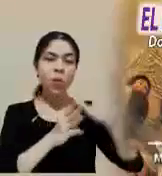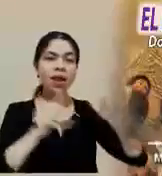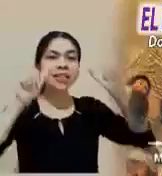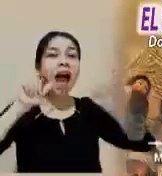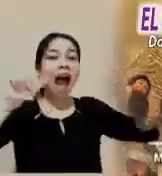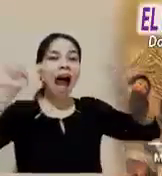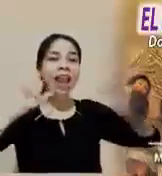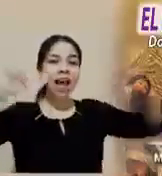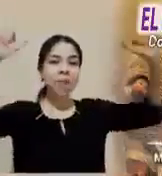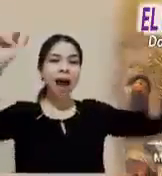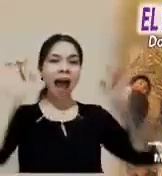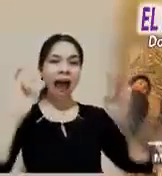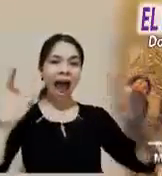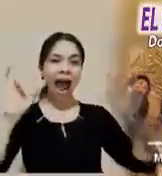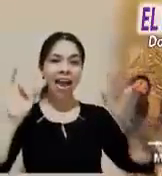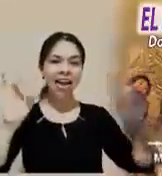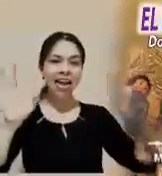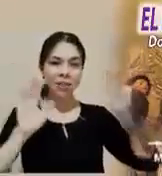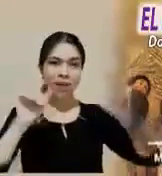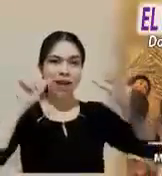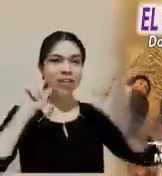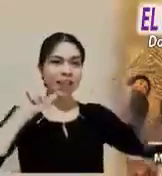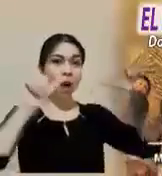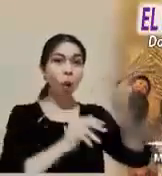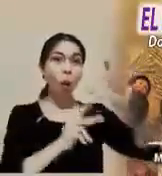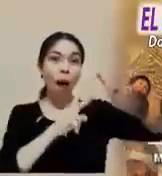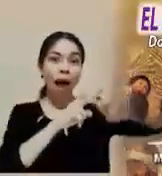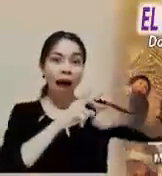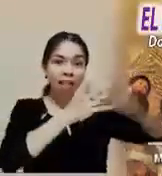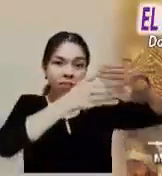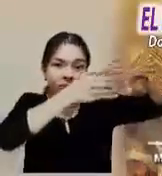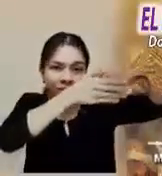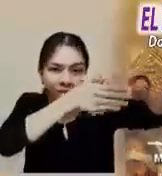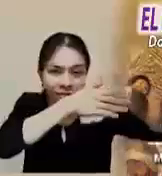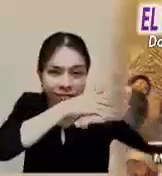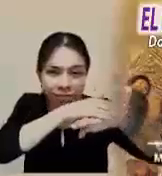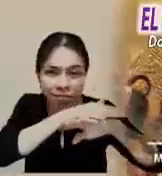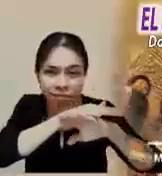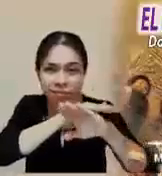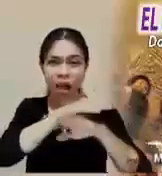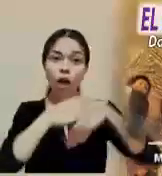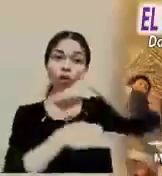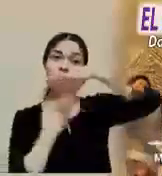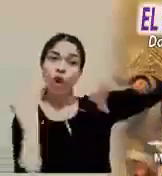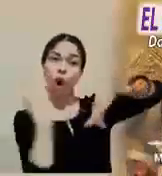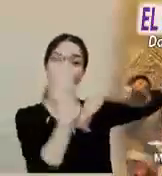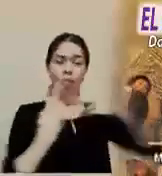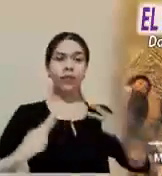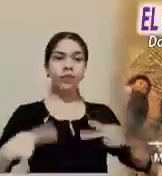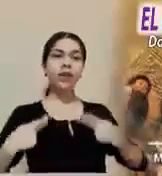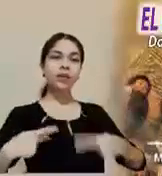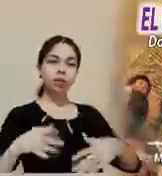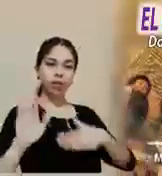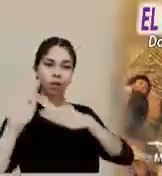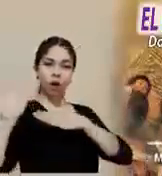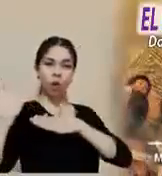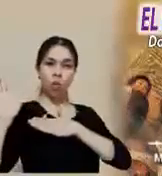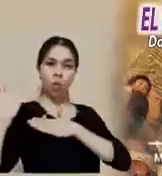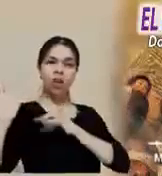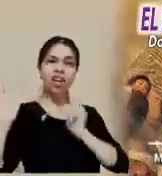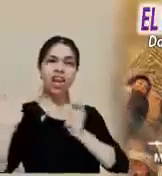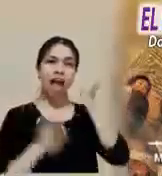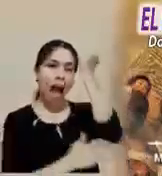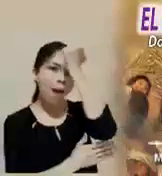parece una alabanza jubilosa en un momento de entrada. Todos parecen comprometidos. Los